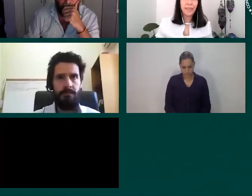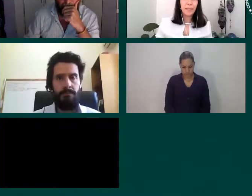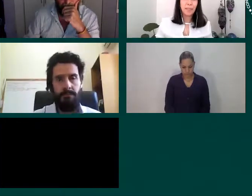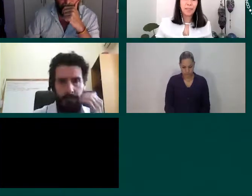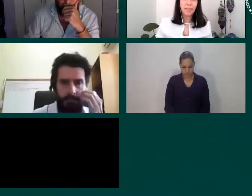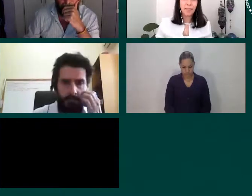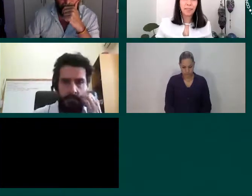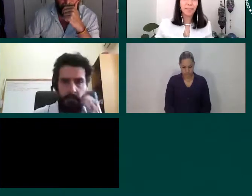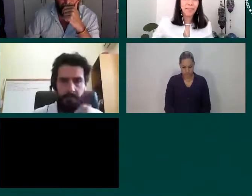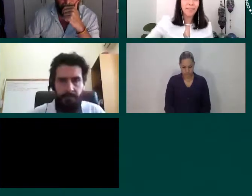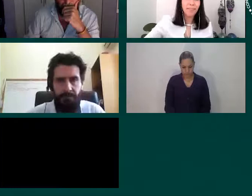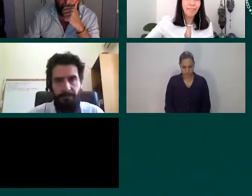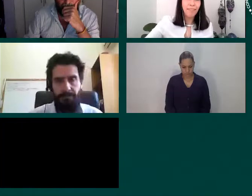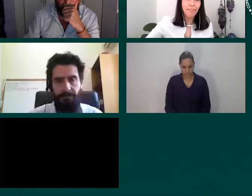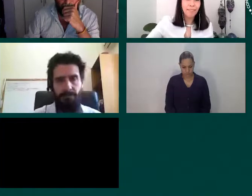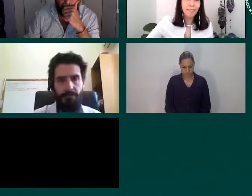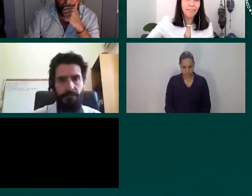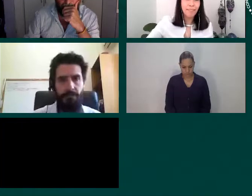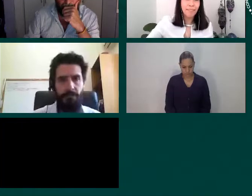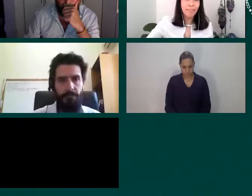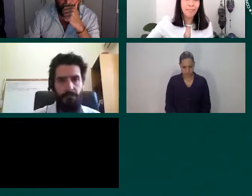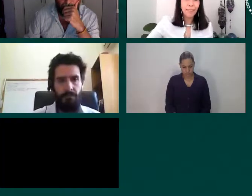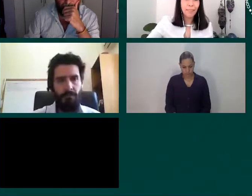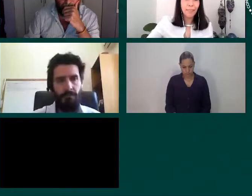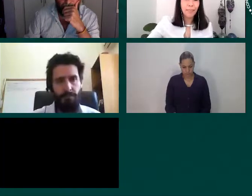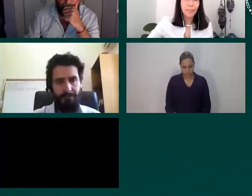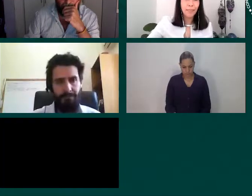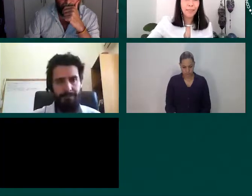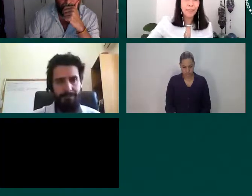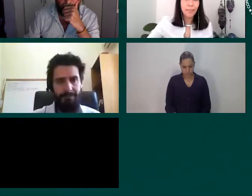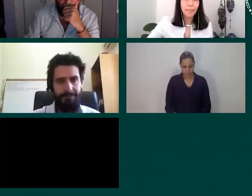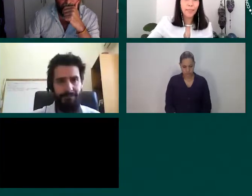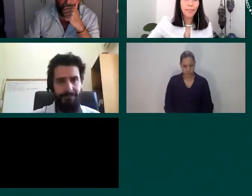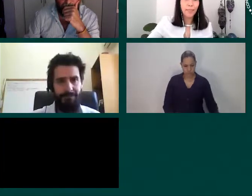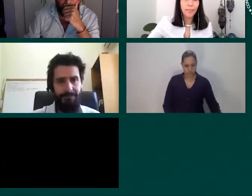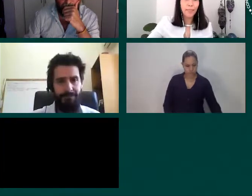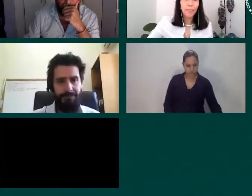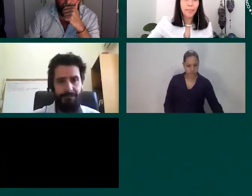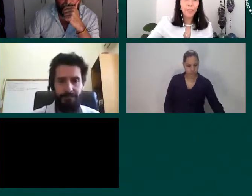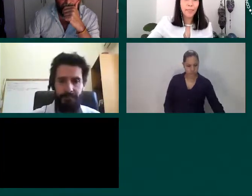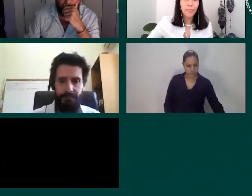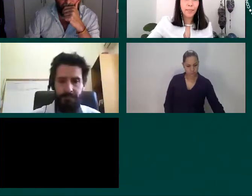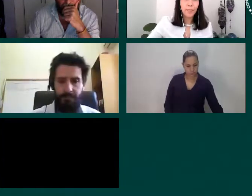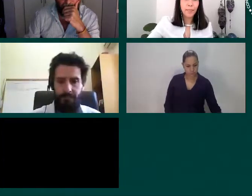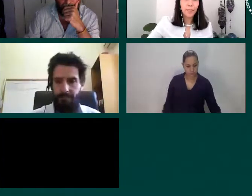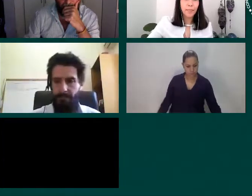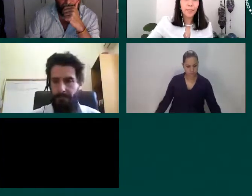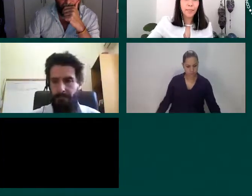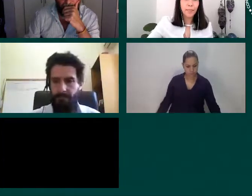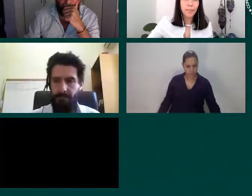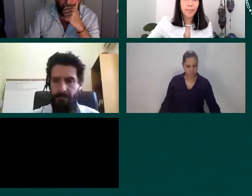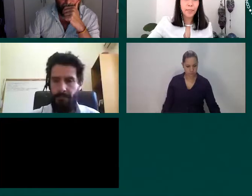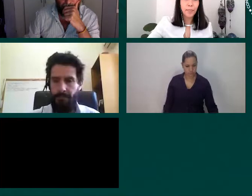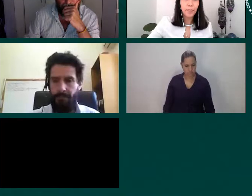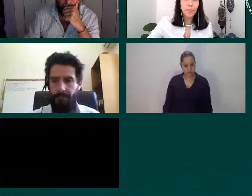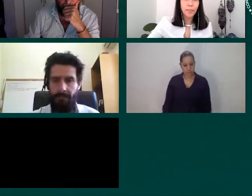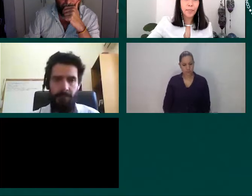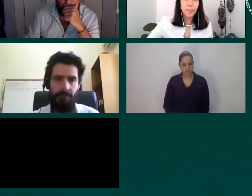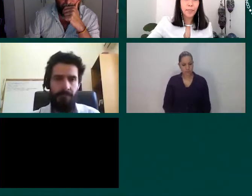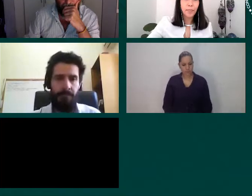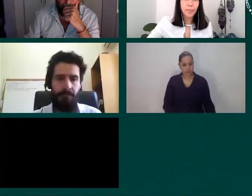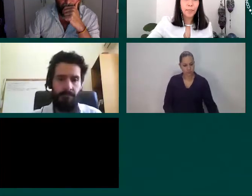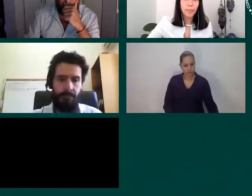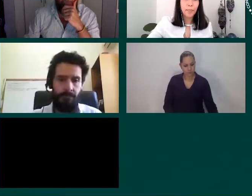todos y a todas. El día de hoy, bueno, pues estamos en este diálogo virtual, Impactos